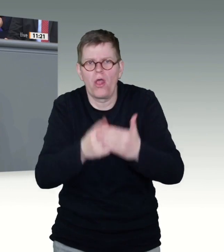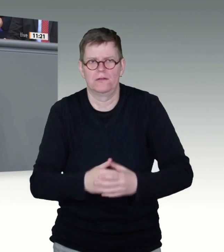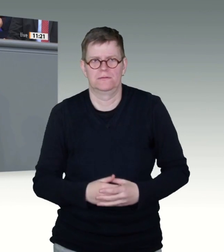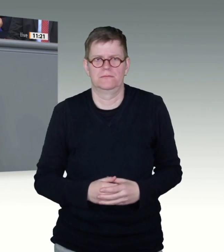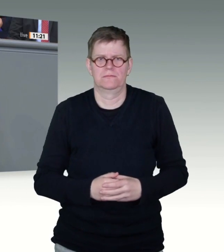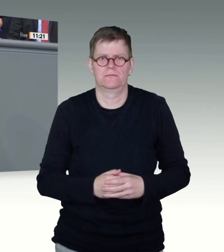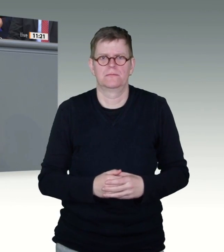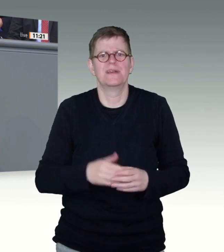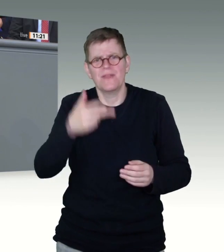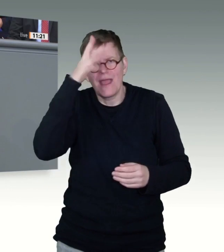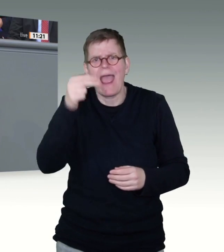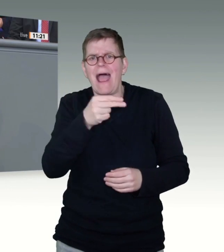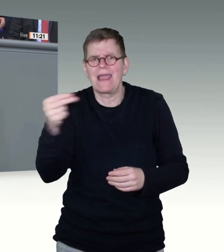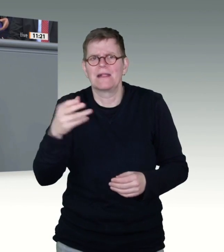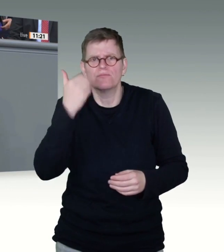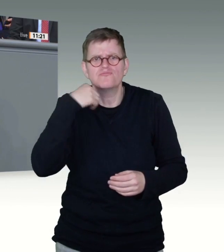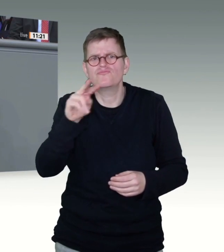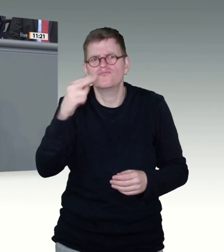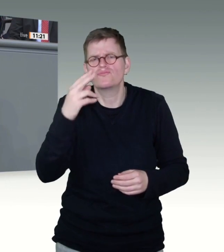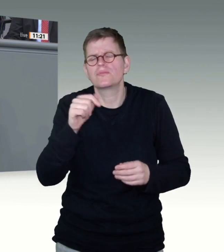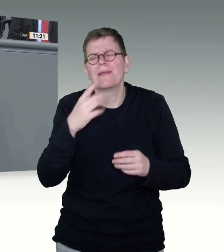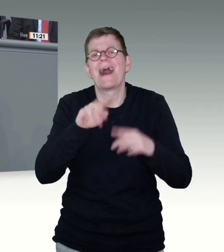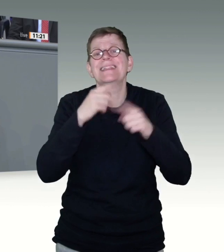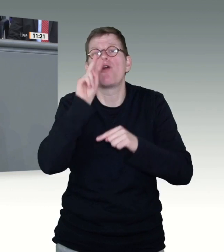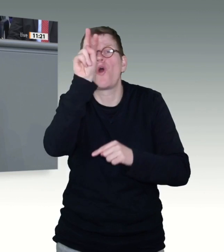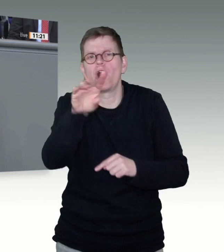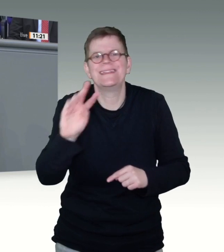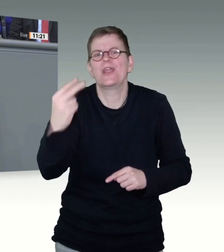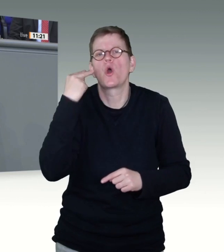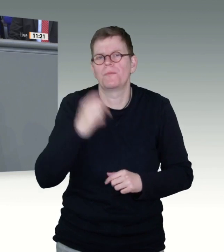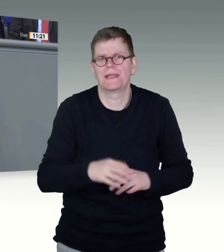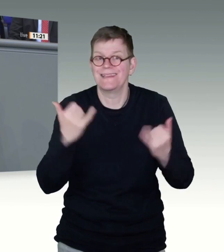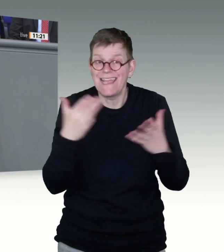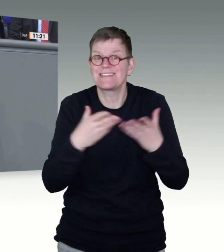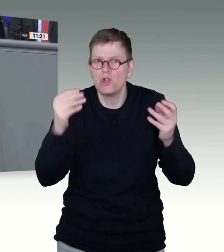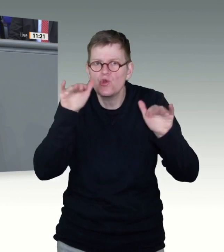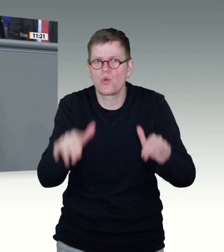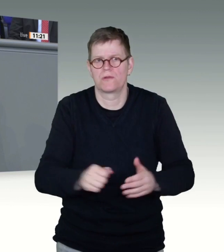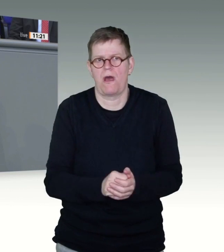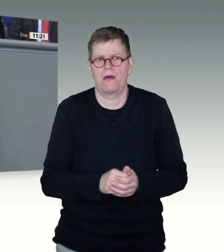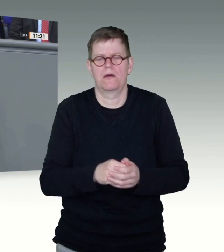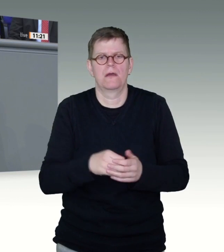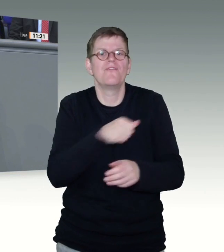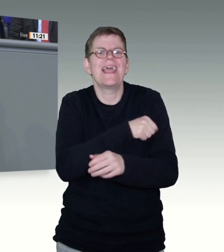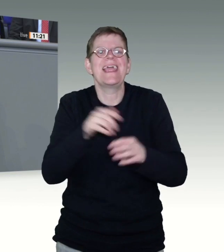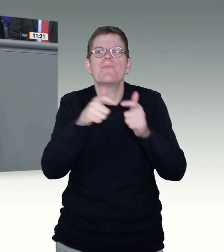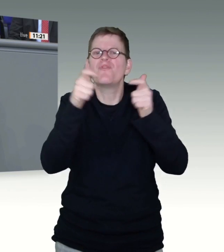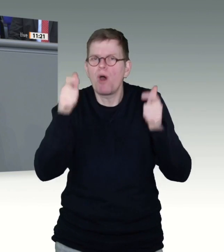von meiner Nachbarin immer gerne. Vielen Dank, Herr Kollege Ullmann, dass Sie die Zwischenfrage